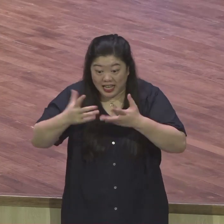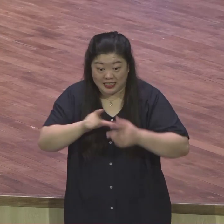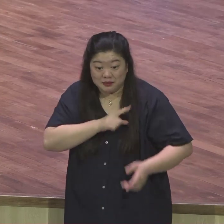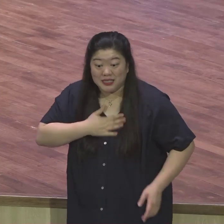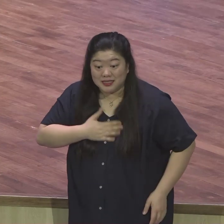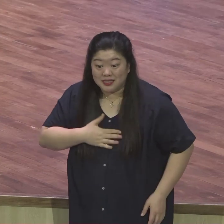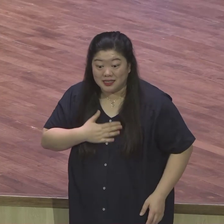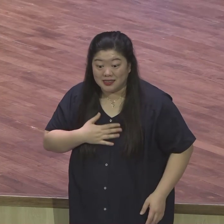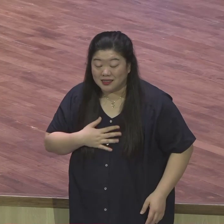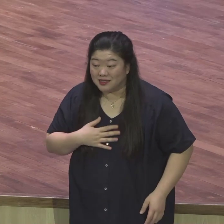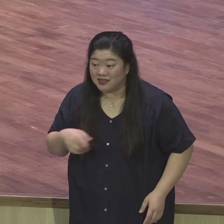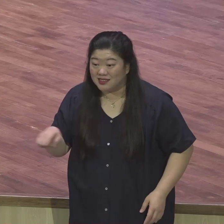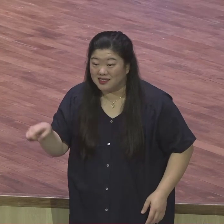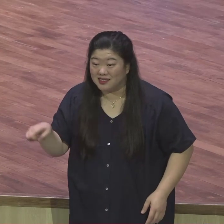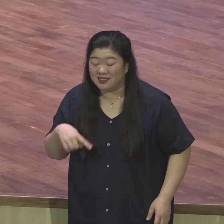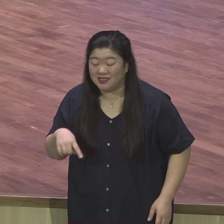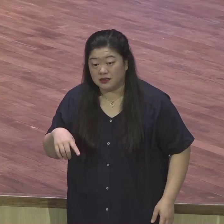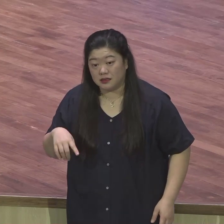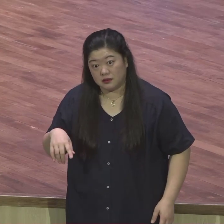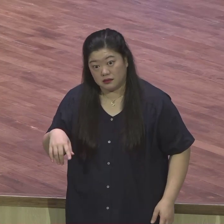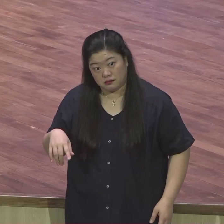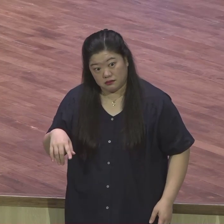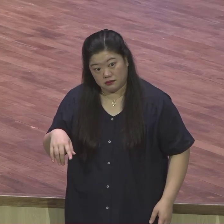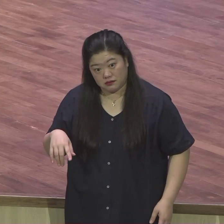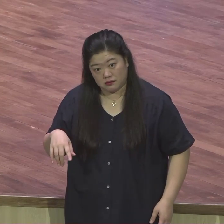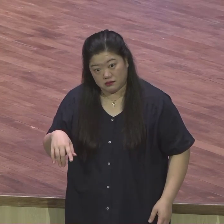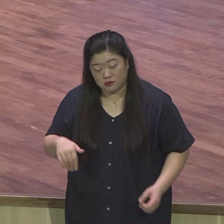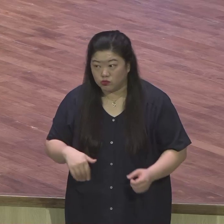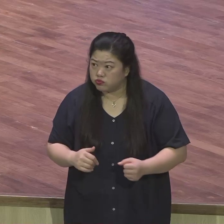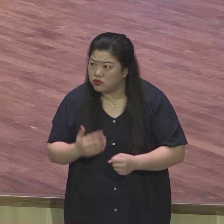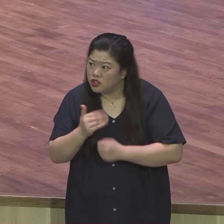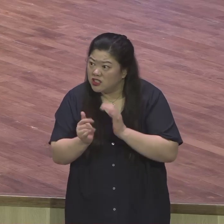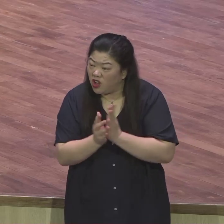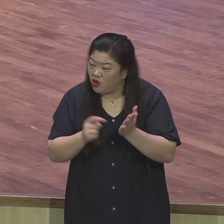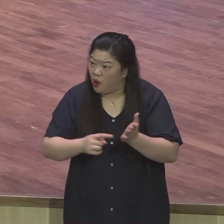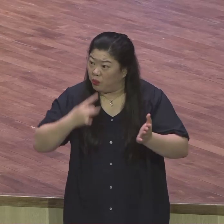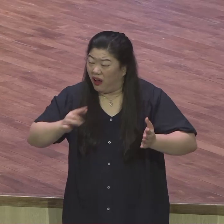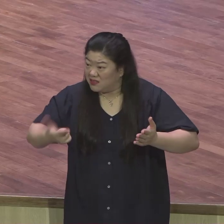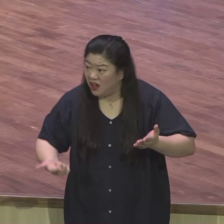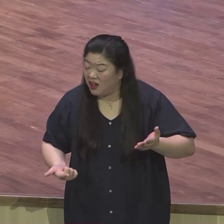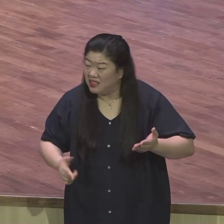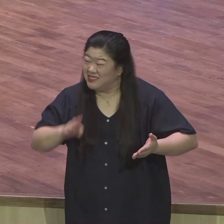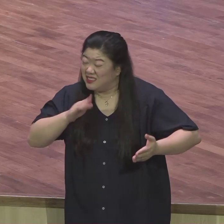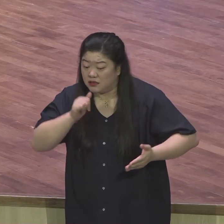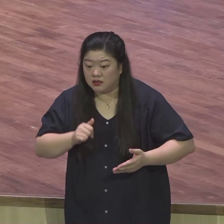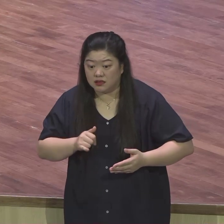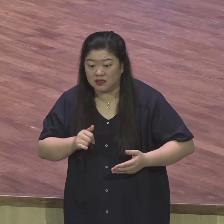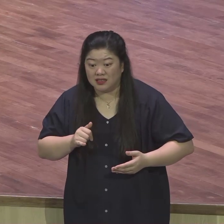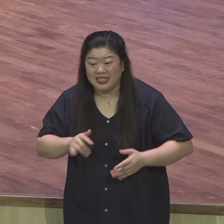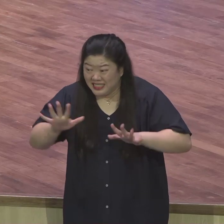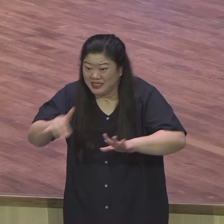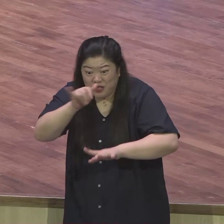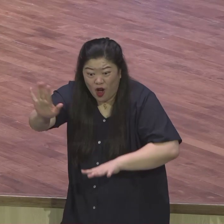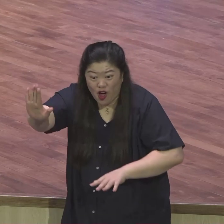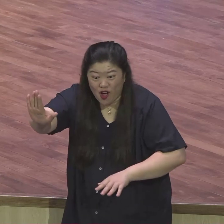믿으세요. 그 이름이 야곱입니다. 이 장면에 나오는 애굽에 갔다가